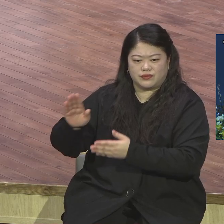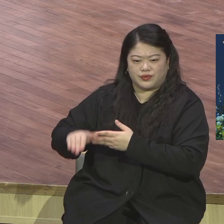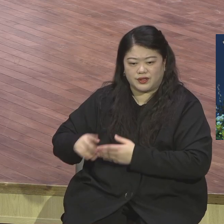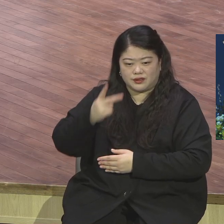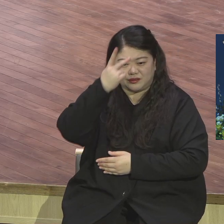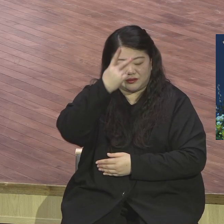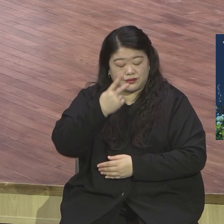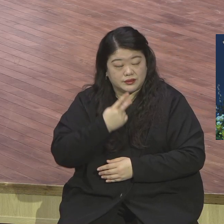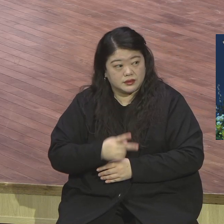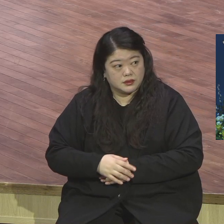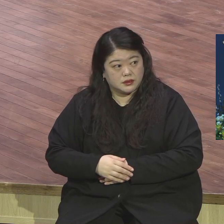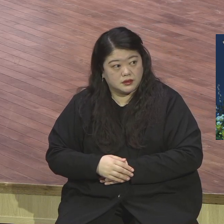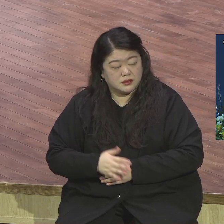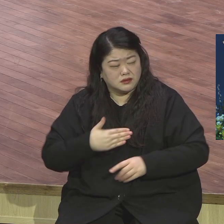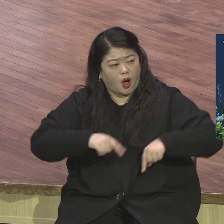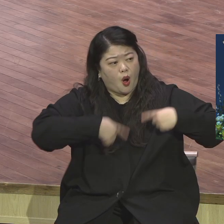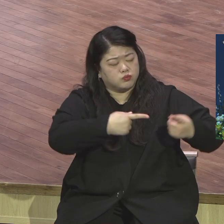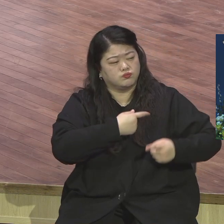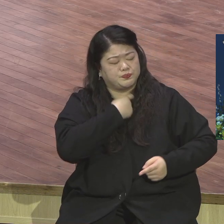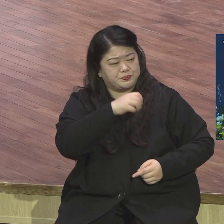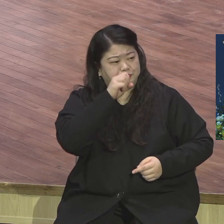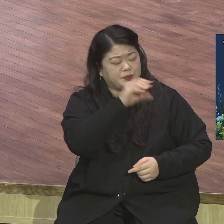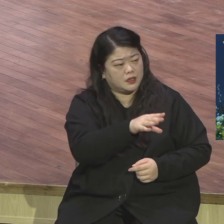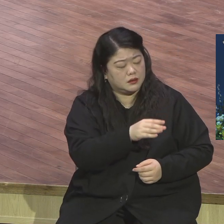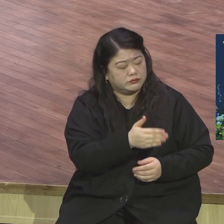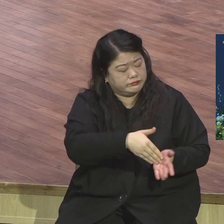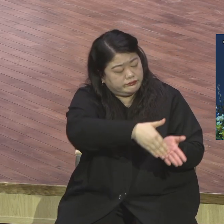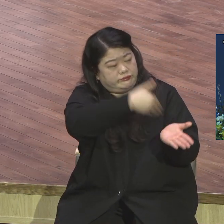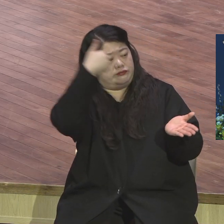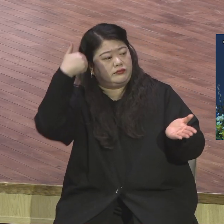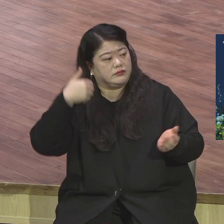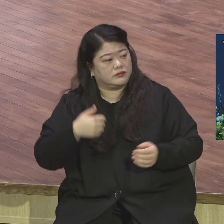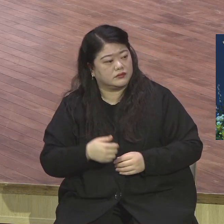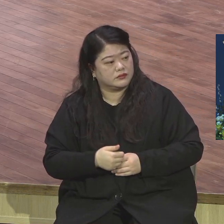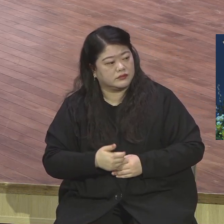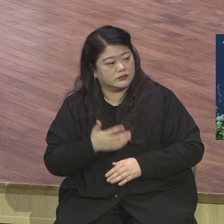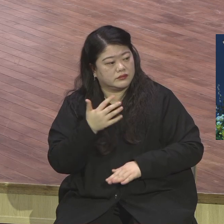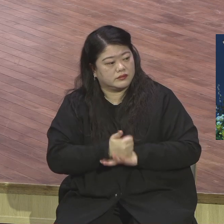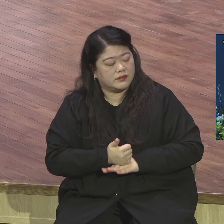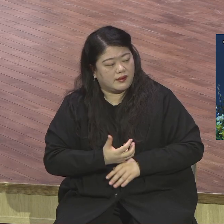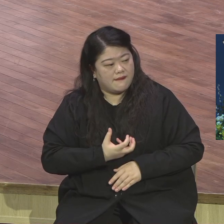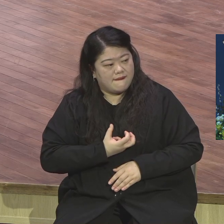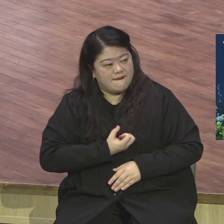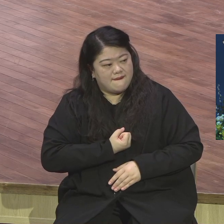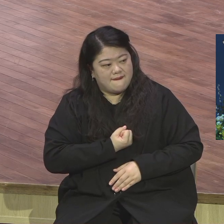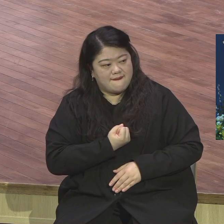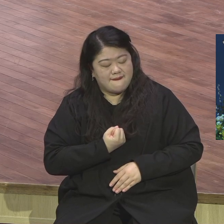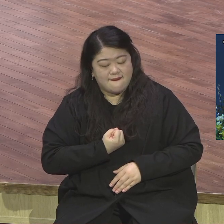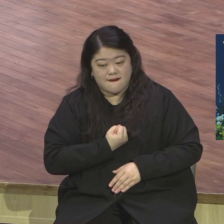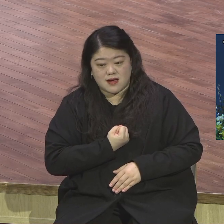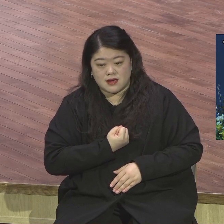성전 재건 못하도록 방해를 계속 해가지고 결국 중단이 되어버렸어요. 할 수가 없게 되었어요.